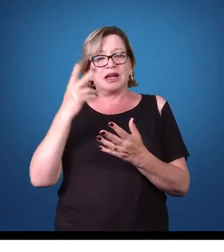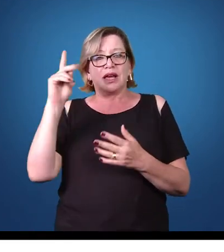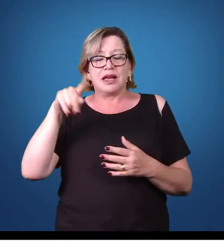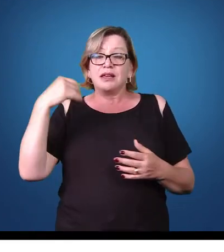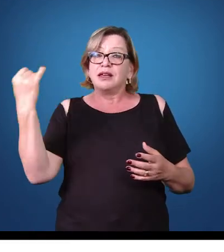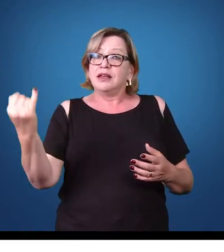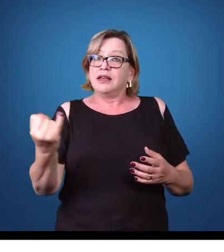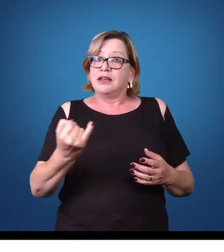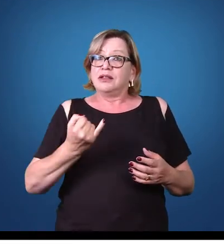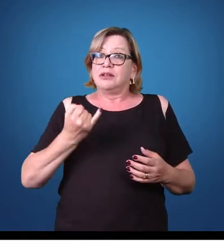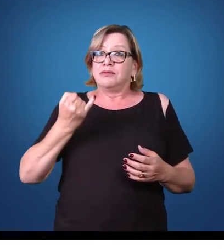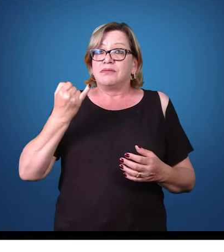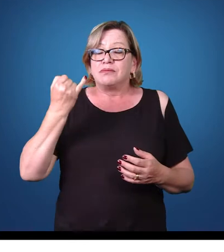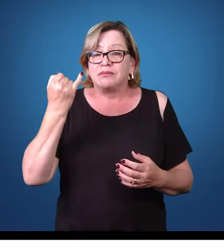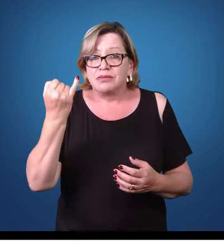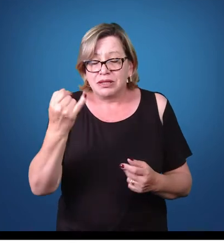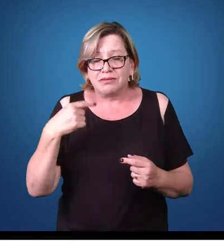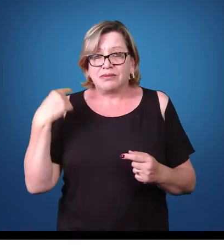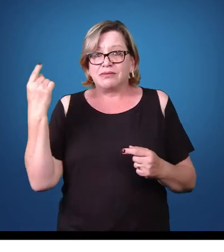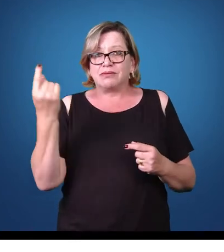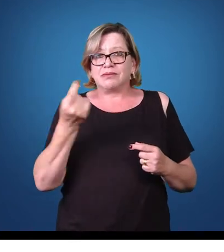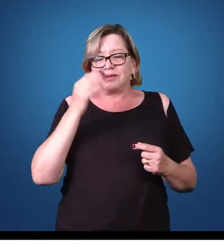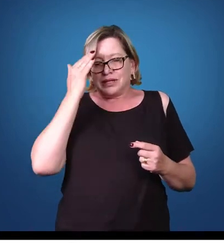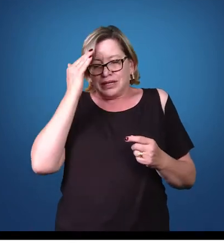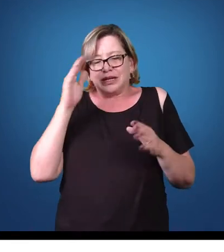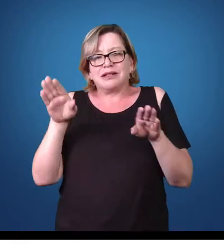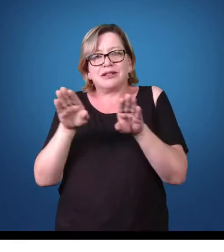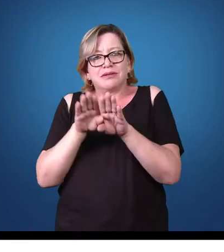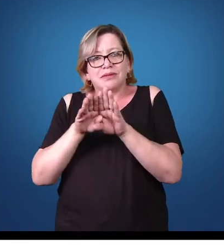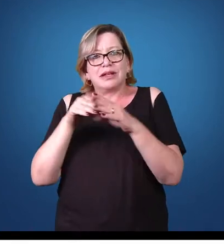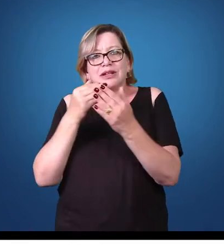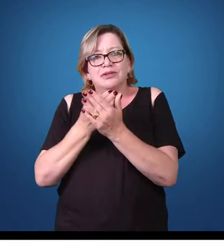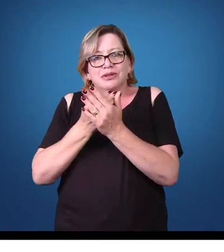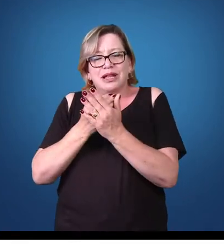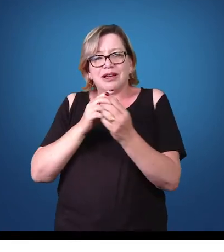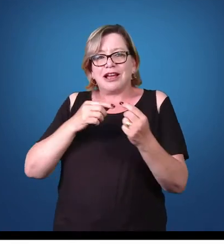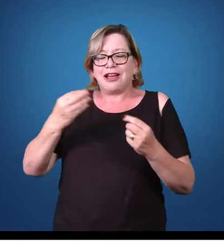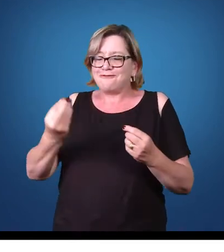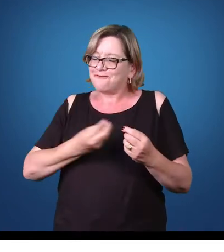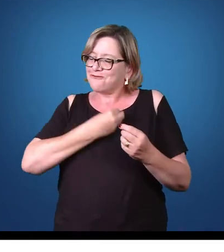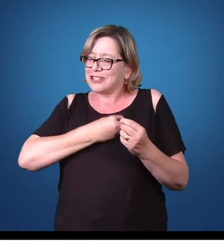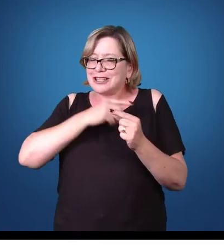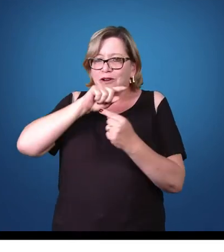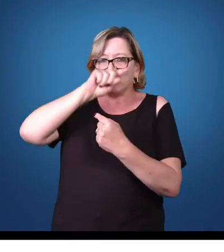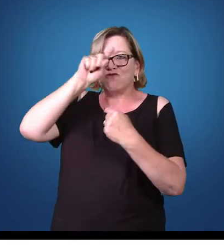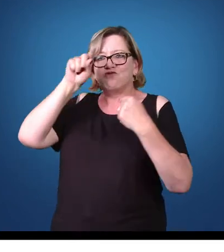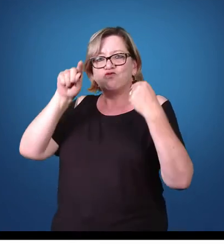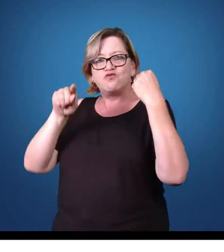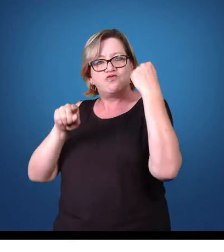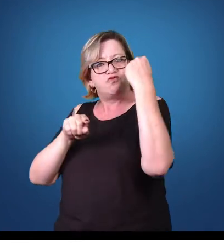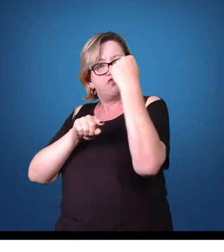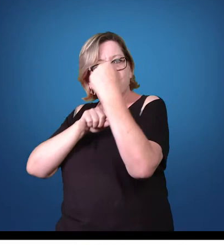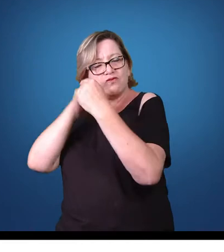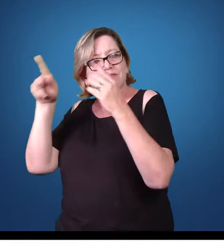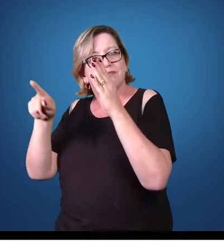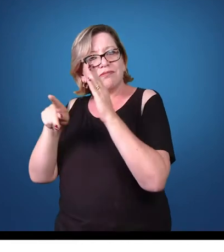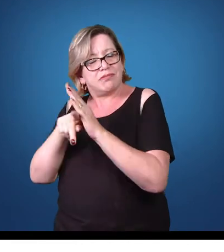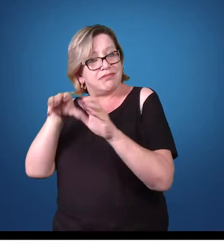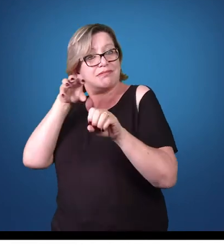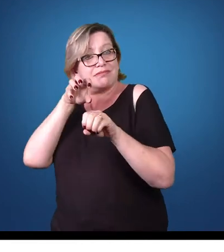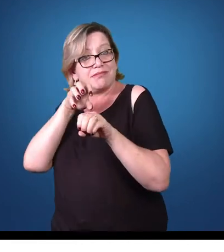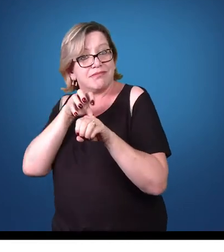importante, principalmente quando nós formos entender e estudar um pouquinho mais os ciclos de vida de alguns parasitas,